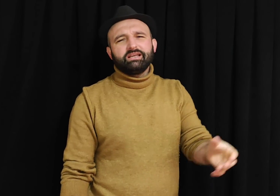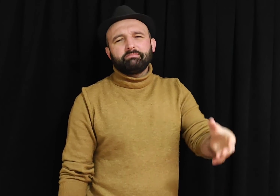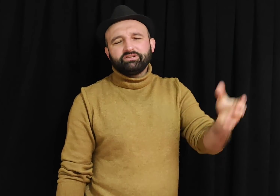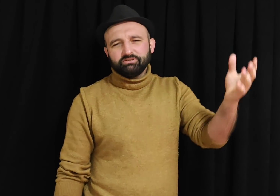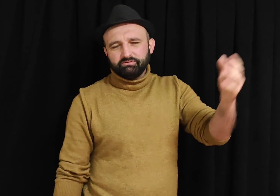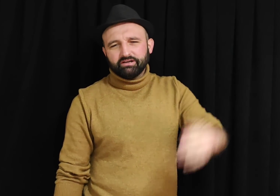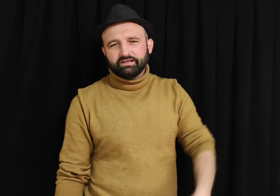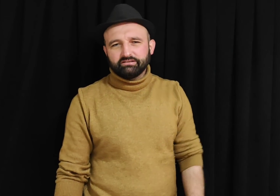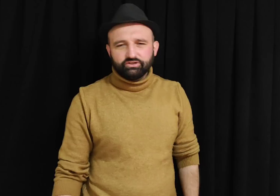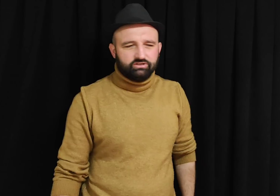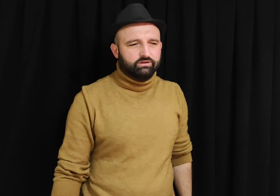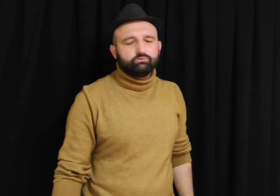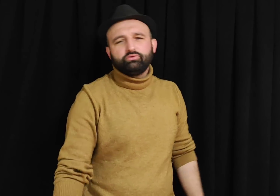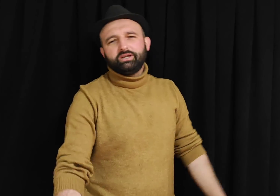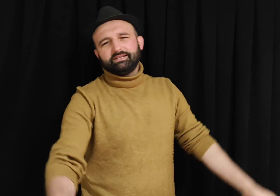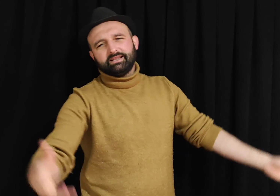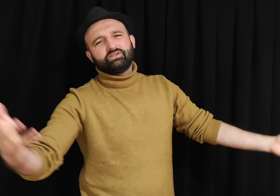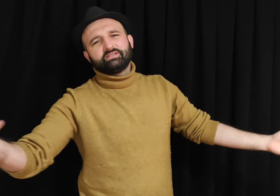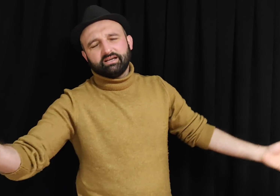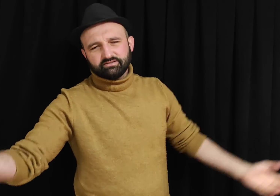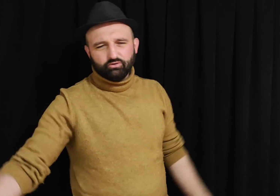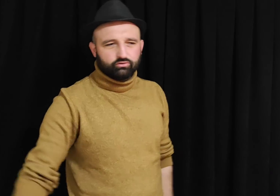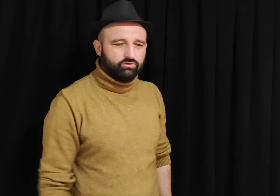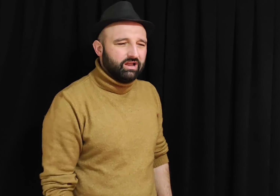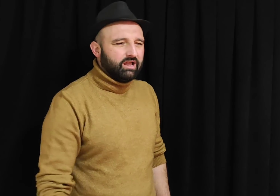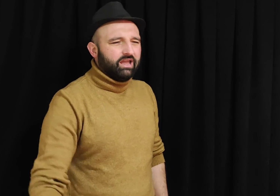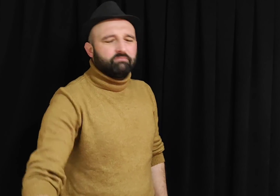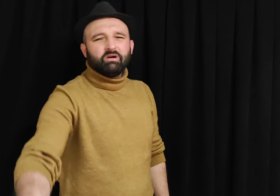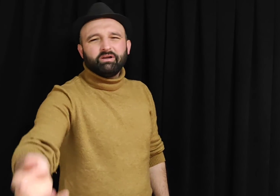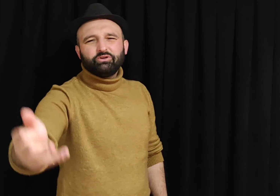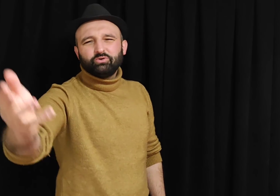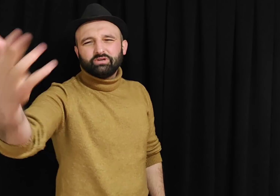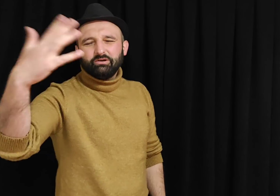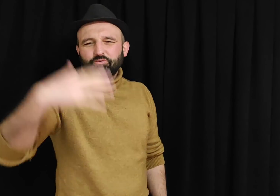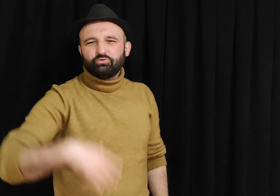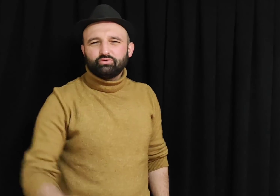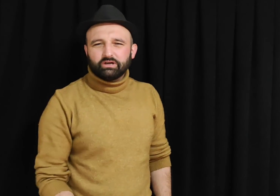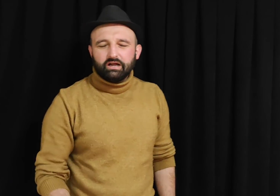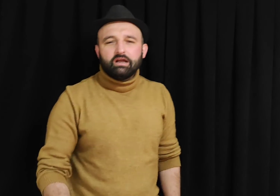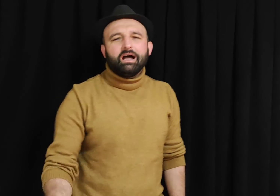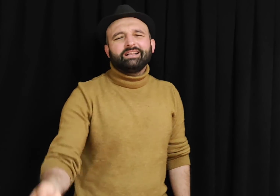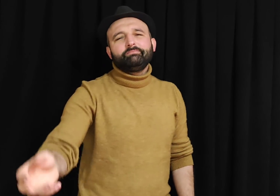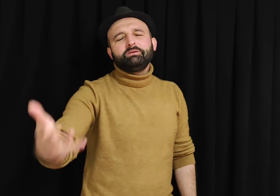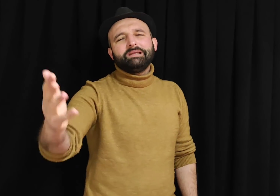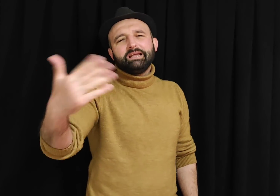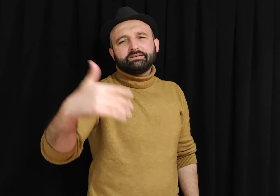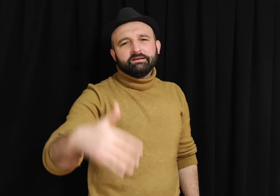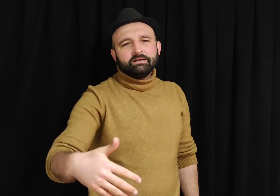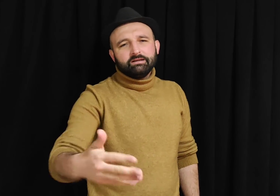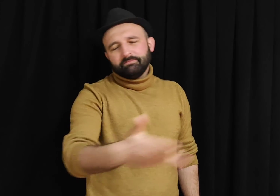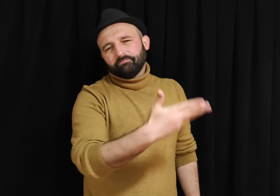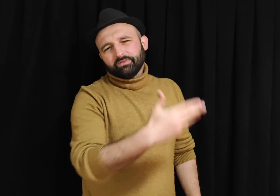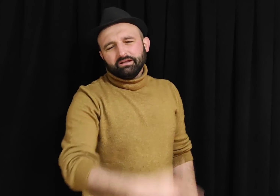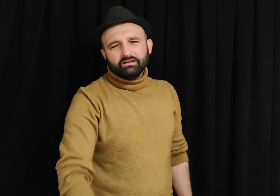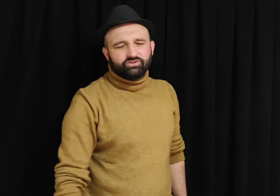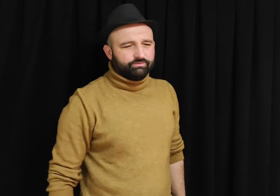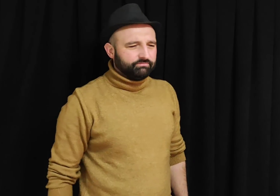yabancı bir vatandaştır. Türkiye'de de cezası yoktur. En baba 250-300 lira. Hani 1 milyar camın